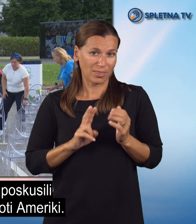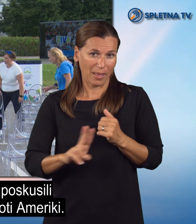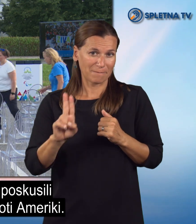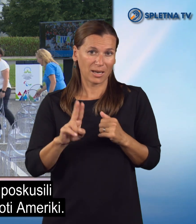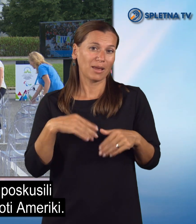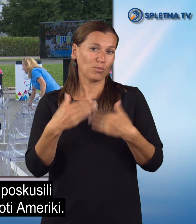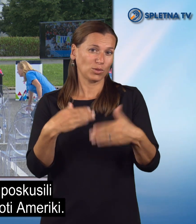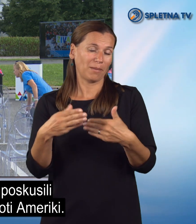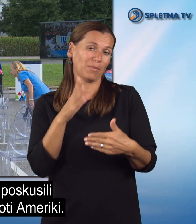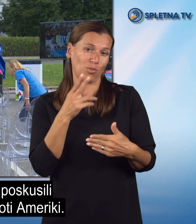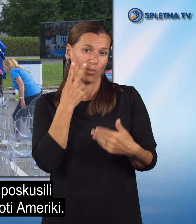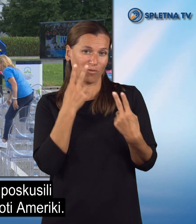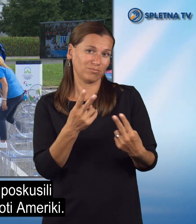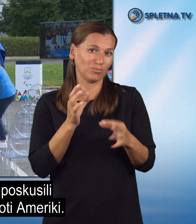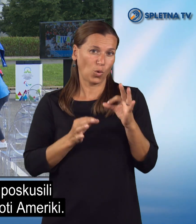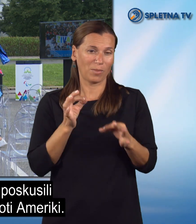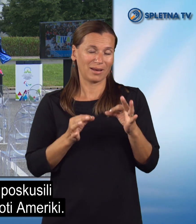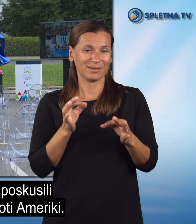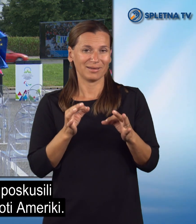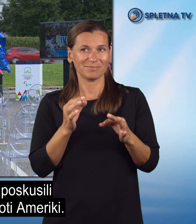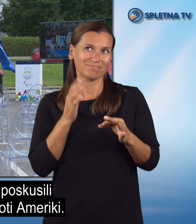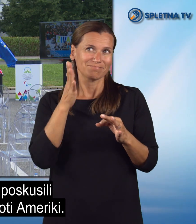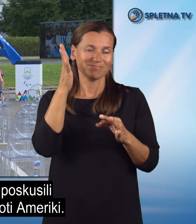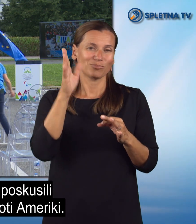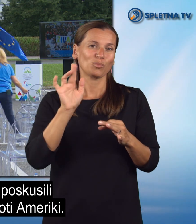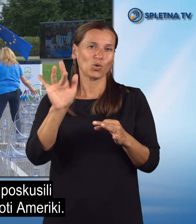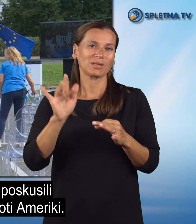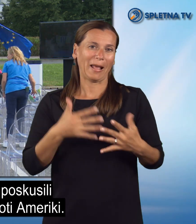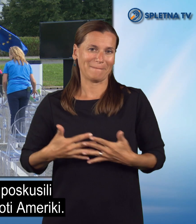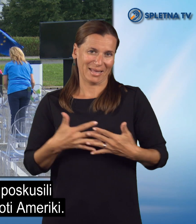potem bomo probali zastaviti ja proti Ameriki.